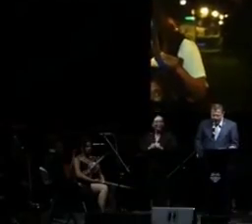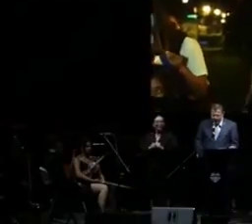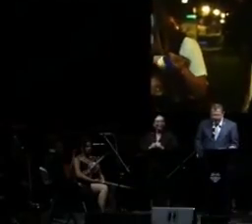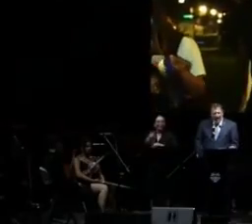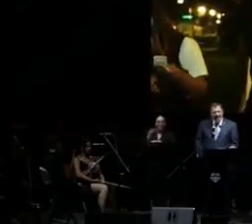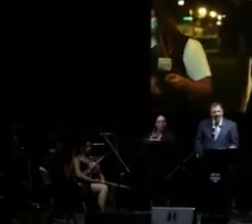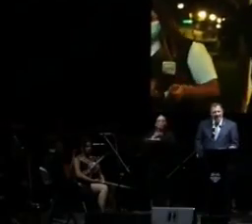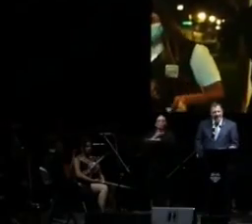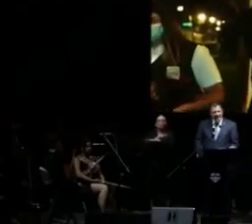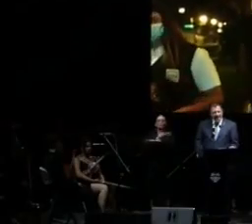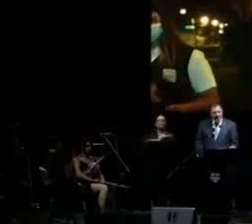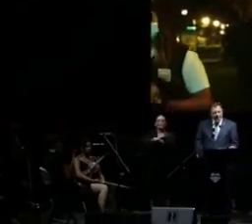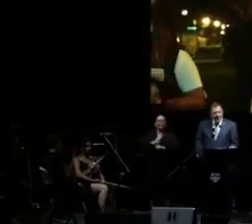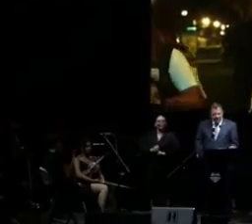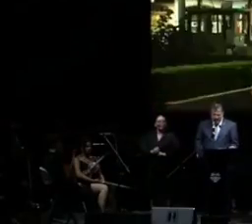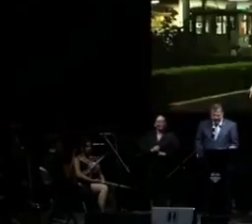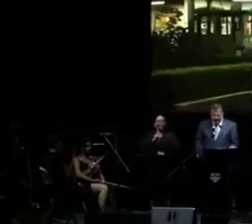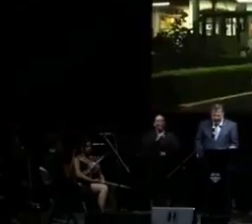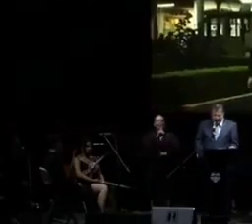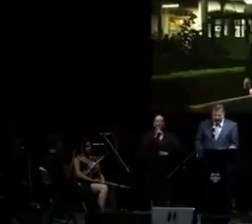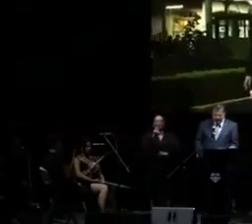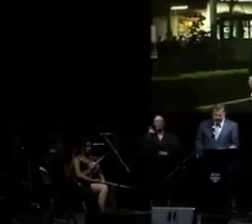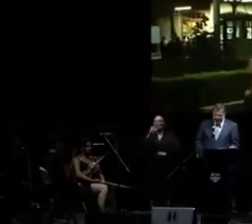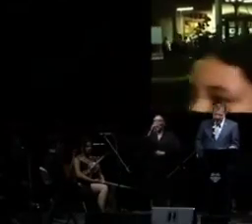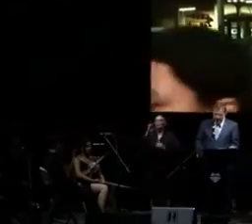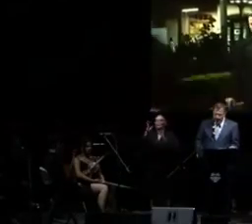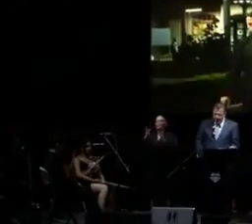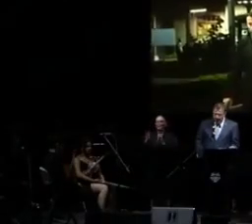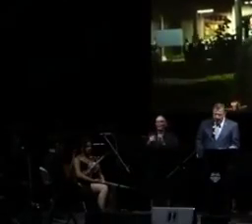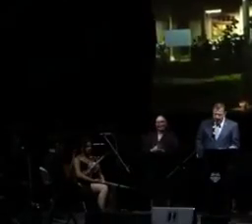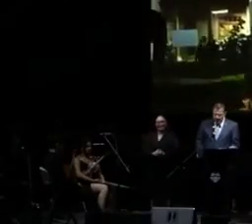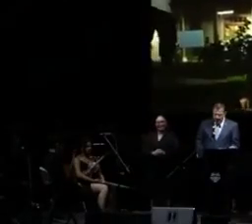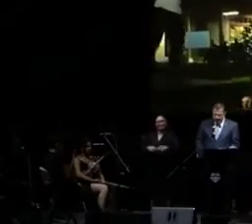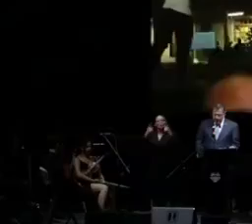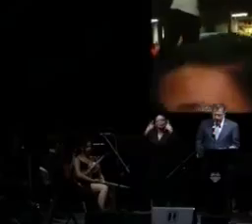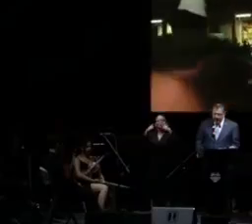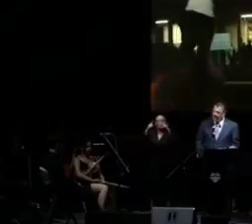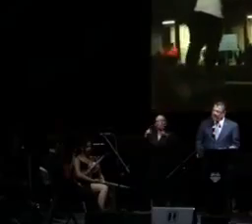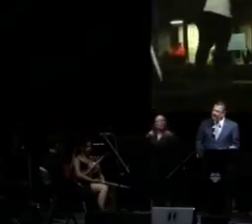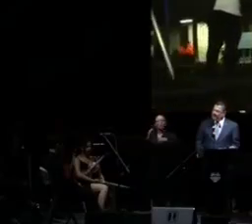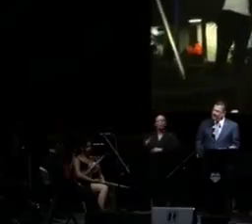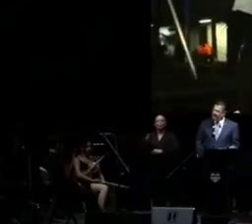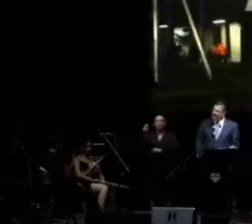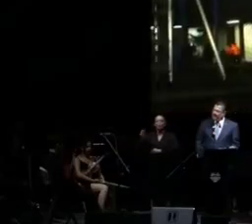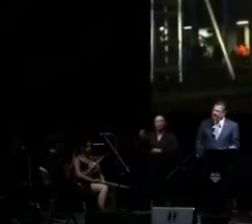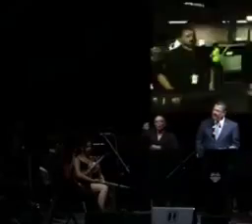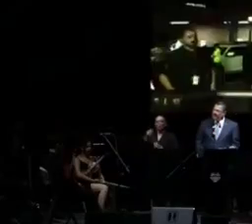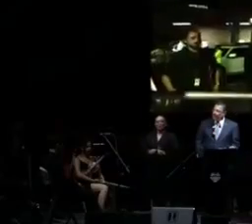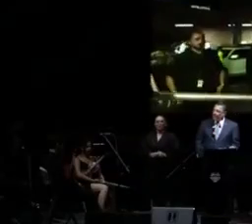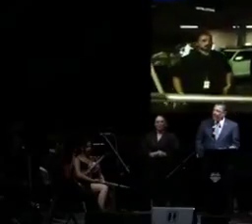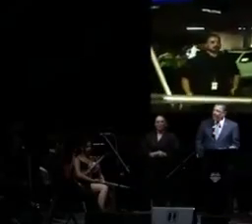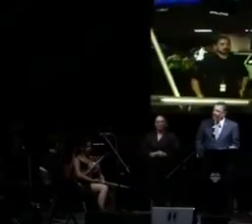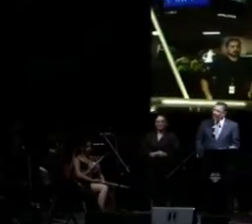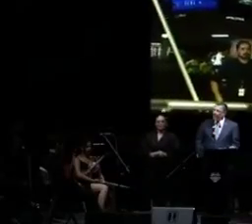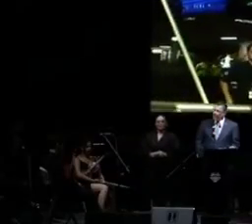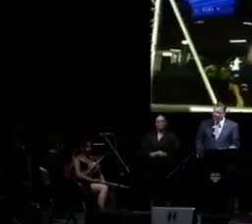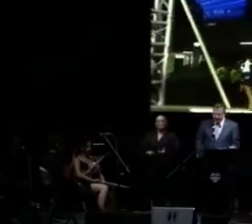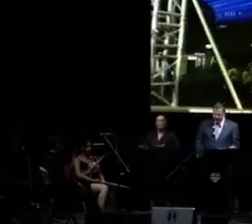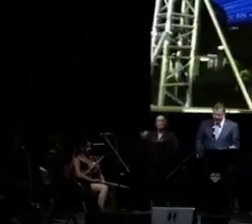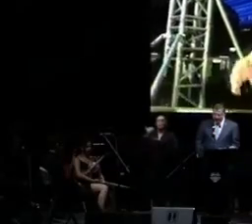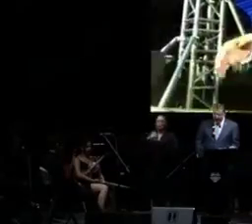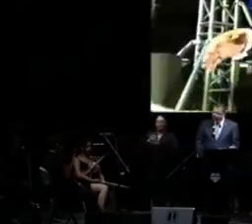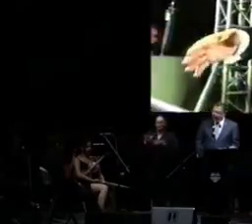prosperidad a cada costarricense. Lograr que nuestros jóvenes recobren la